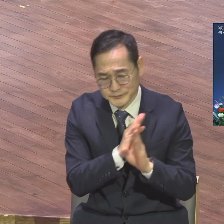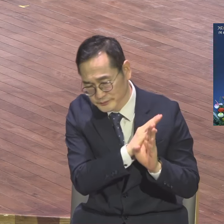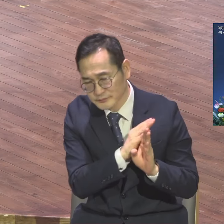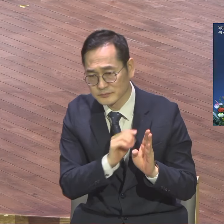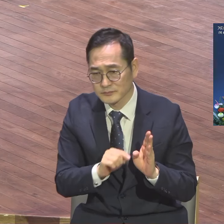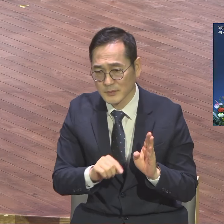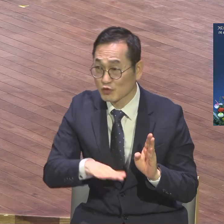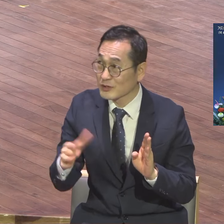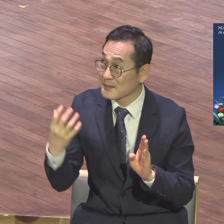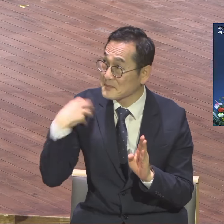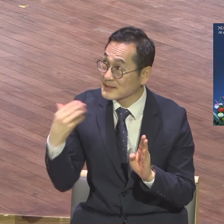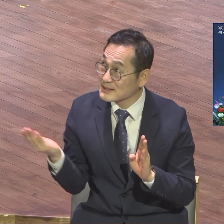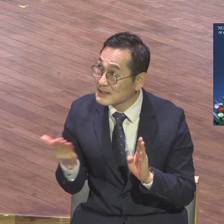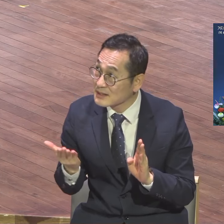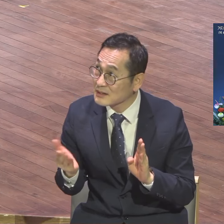그거 주고 갔어요.